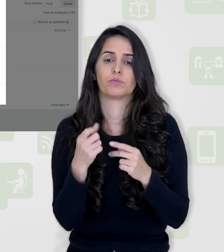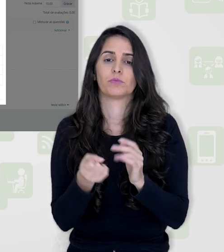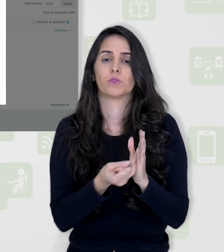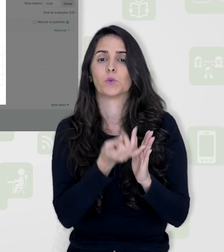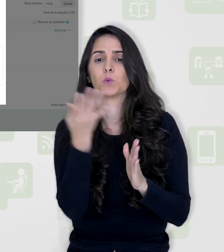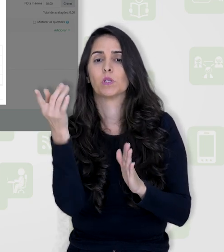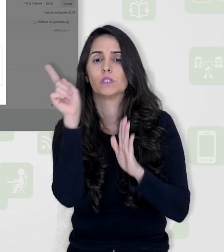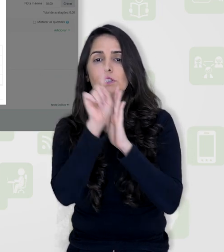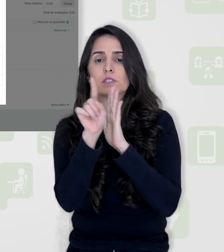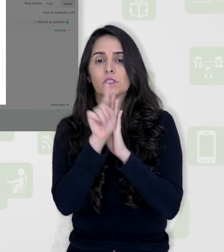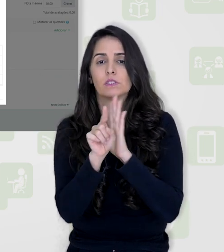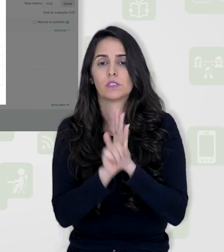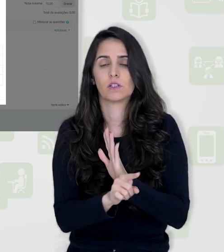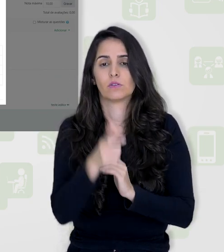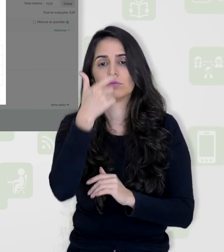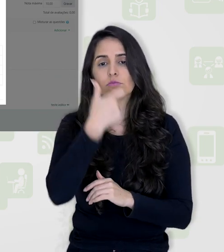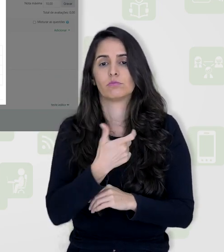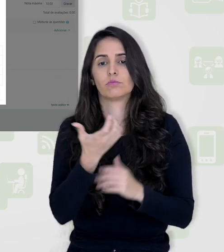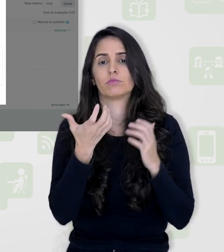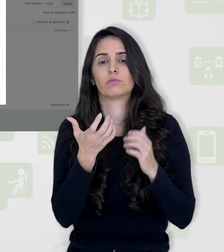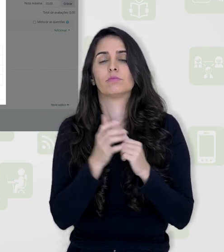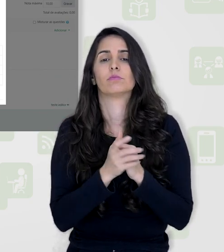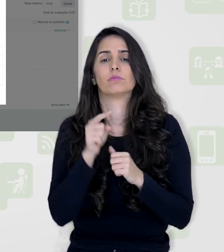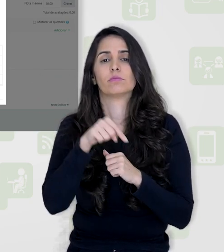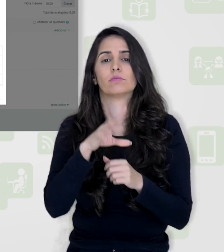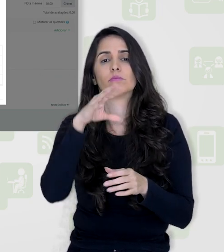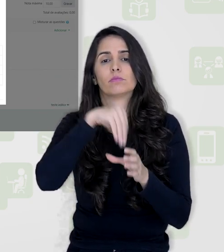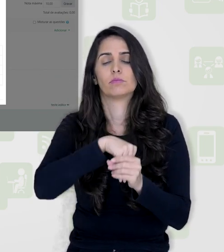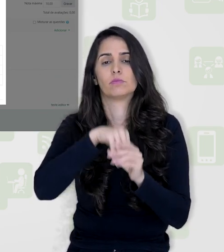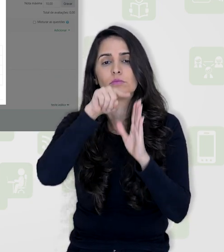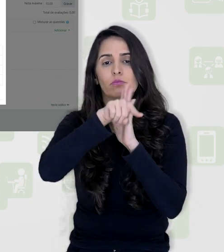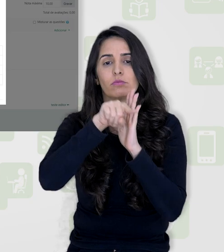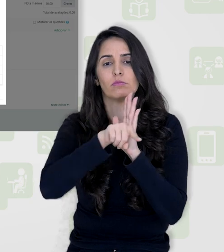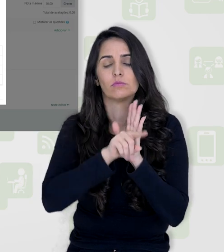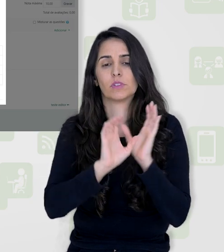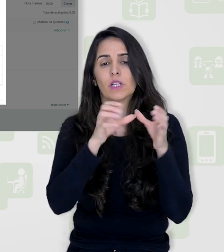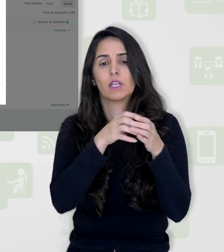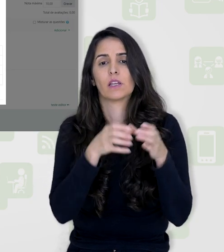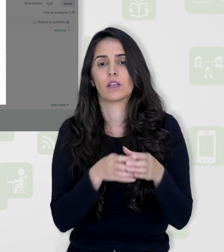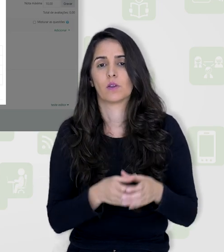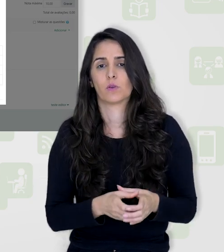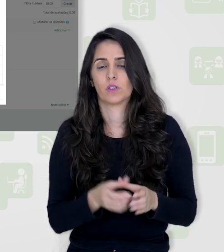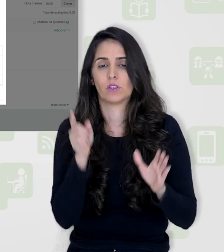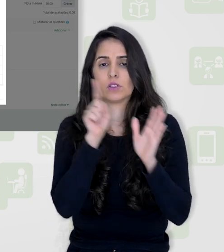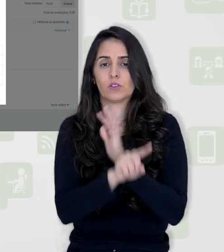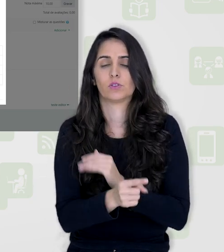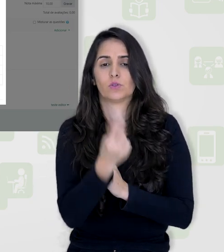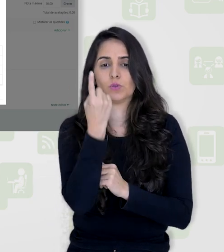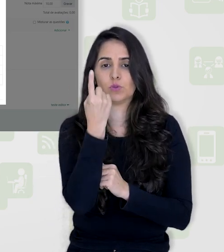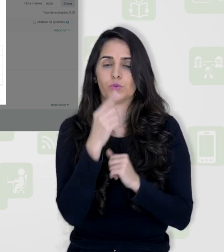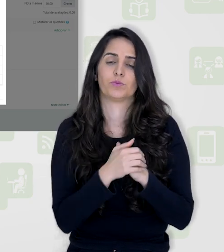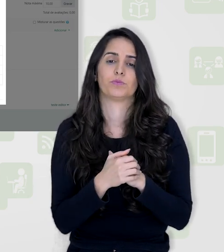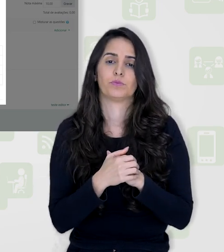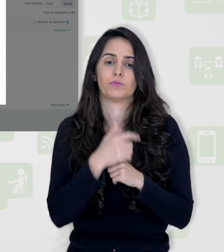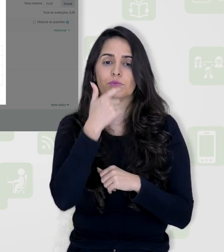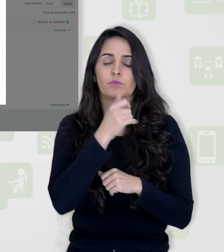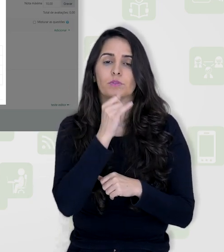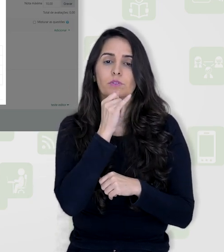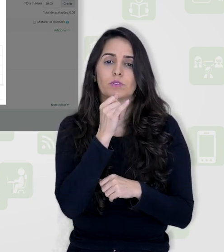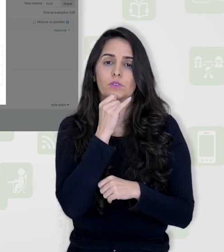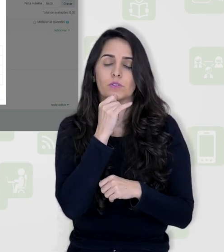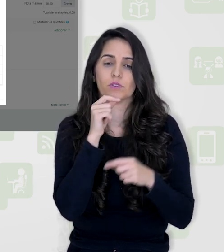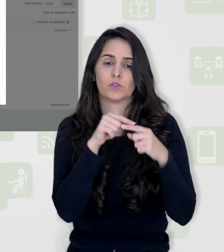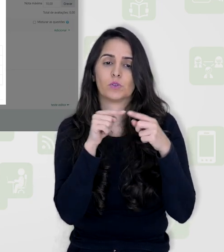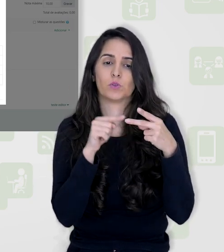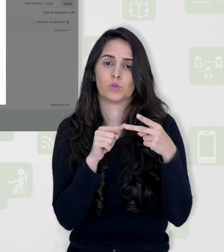quantas questões aleatórias eu quero deste banco, desta categoria questionário 1. Então,